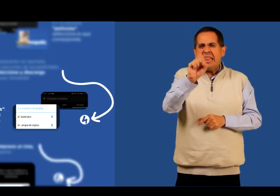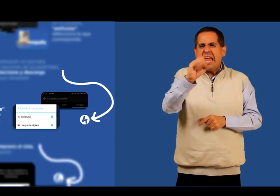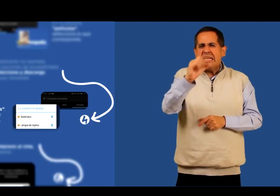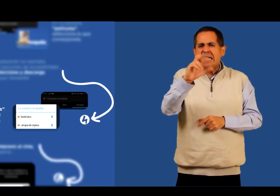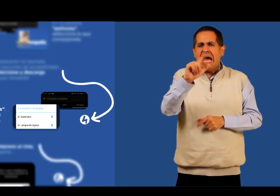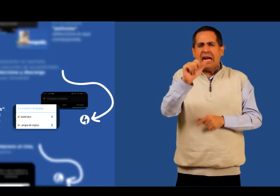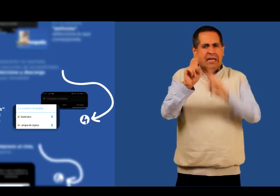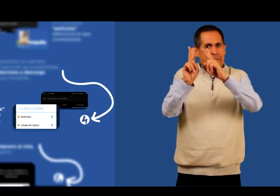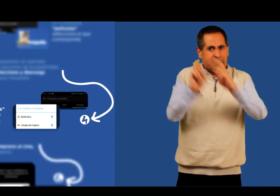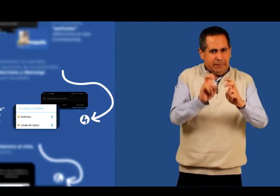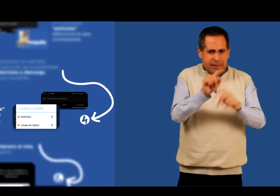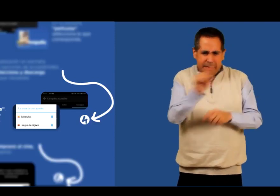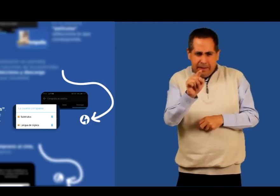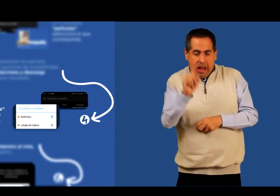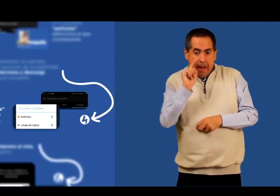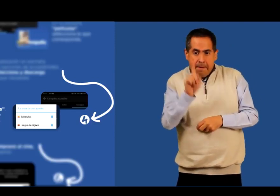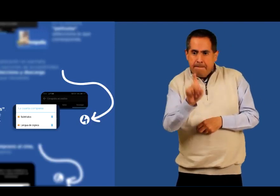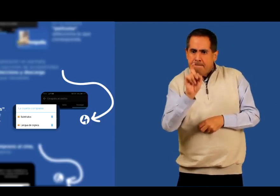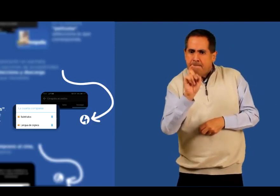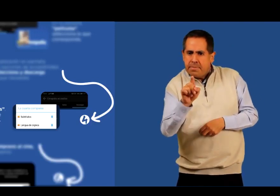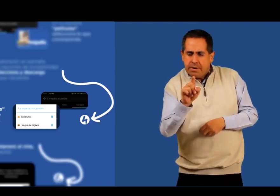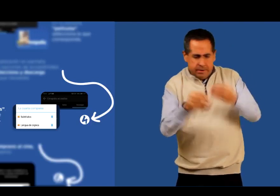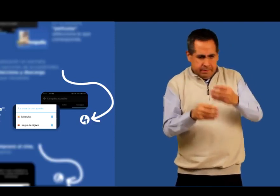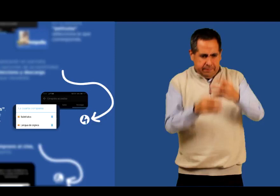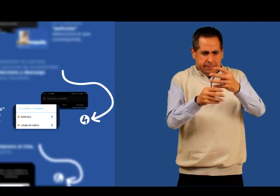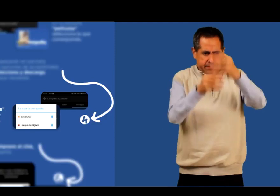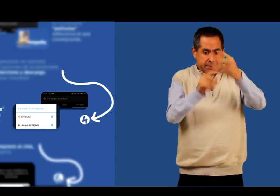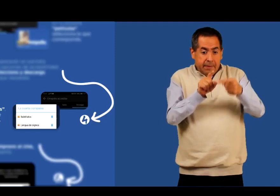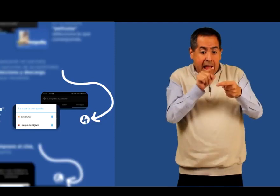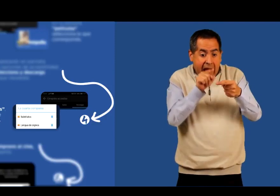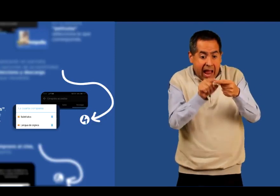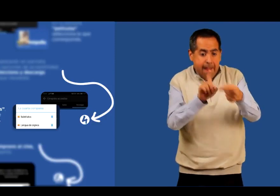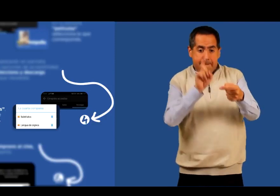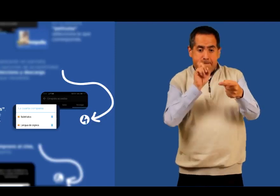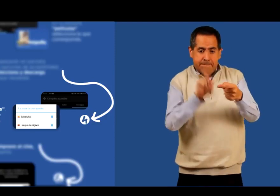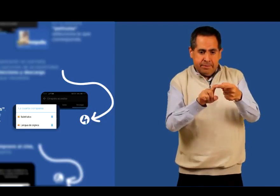descarga la que necesites. Se recomienda hacerlo antes de llegar al cine.